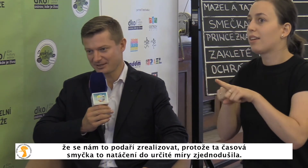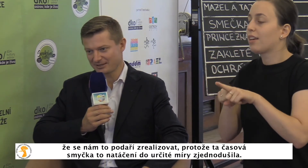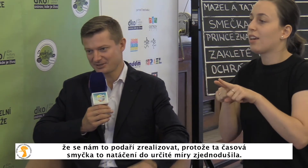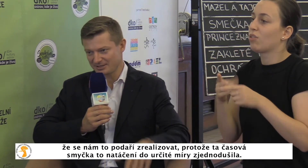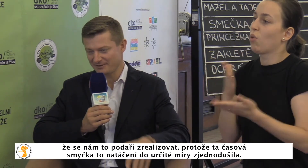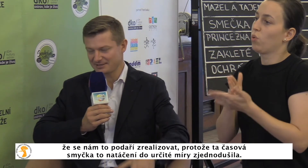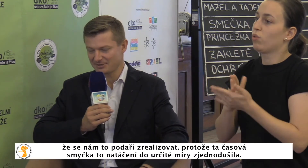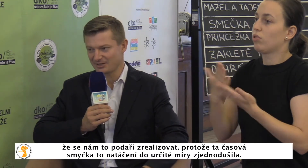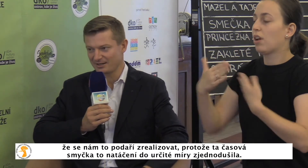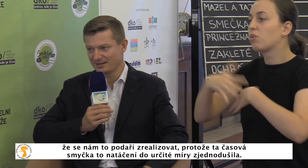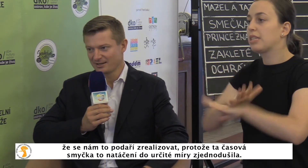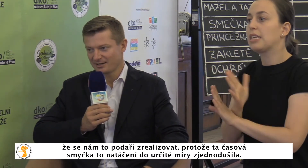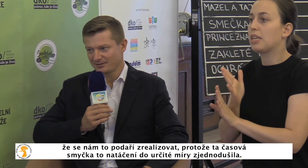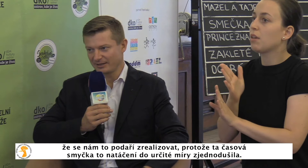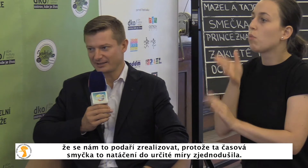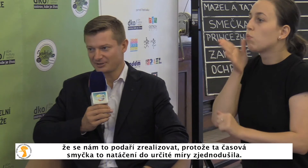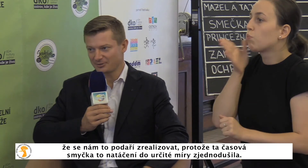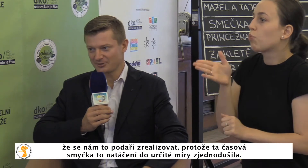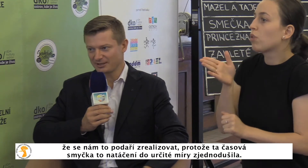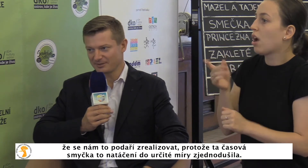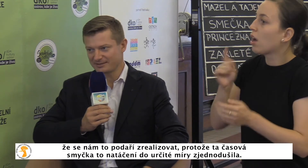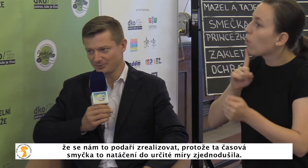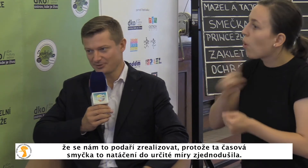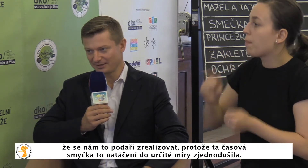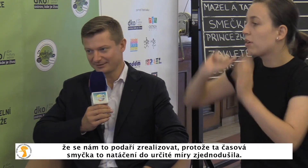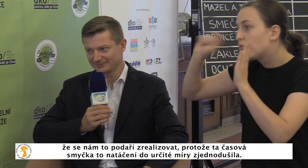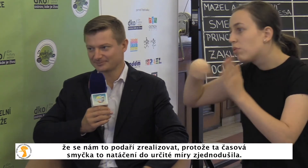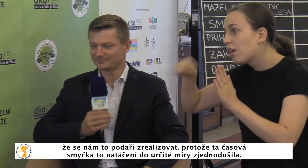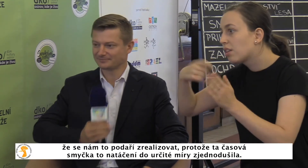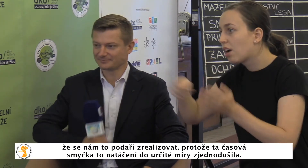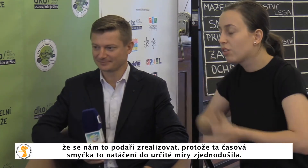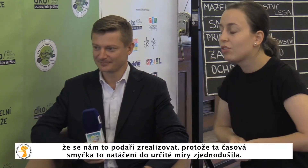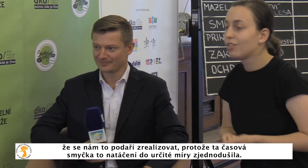protože ta časová smyčka to natáčení do určité míry zjednodušila.